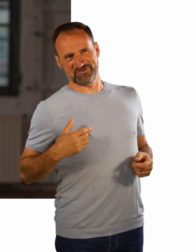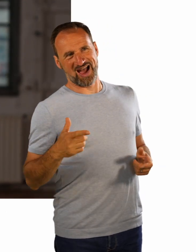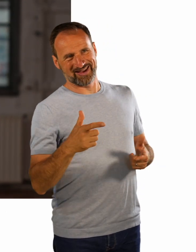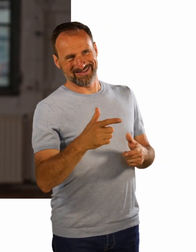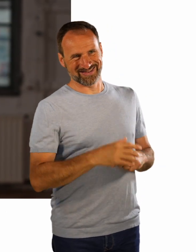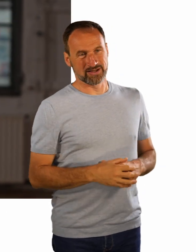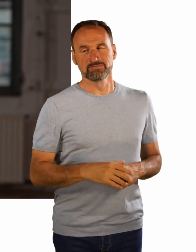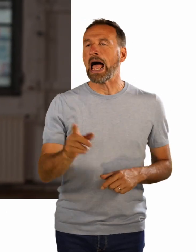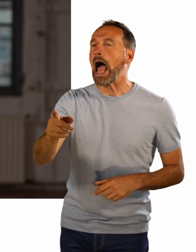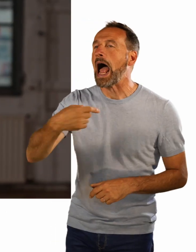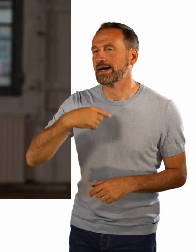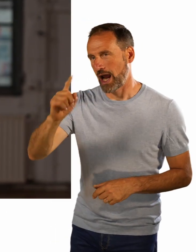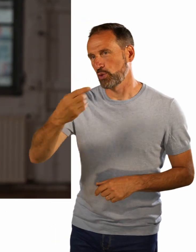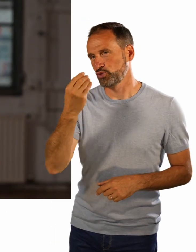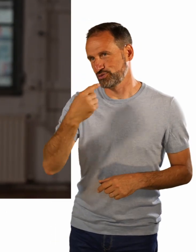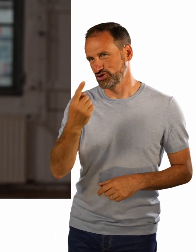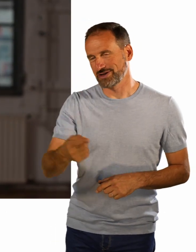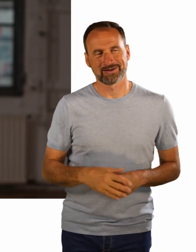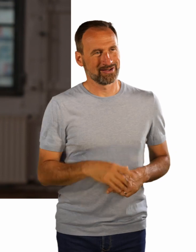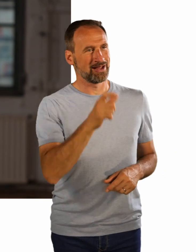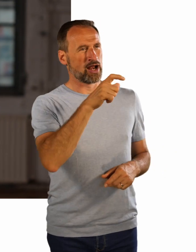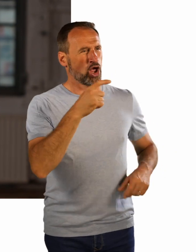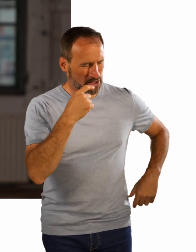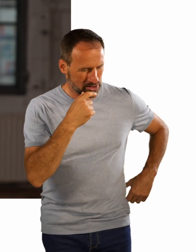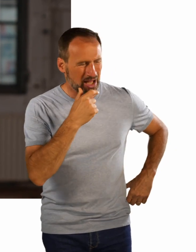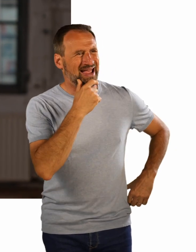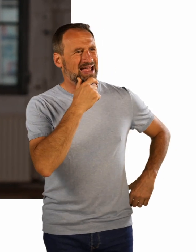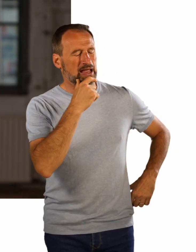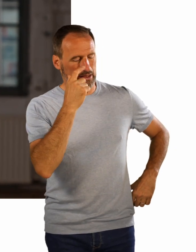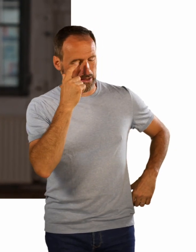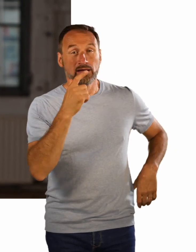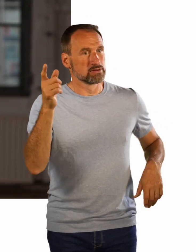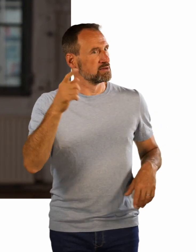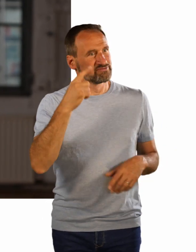die kurz und denken, ah, schwierig. Und sie wussten dann auch gar nicht, ob sie lachen dürfen oder nicht.